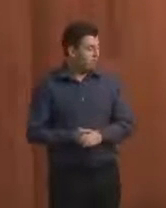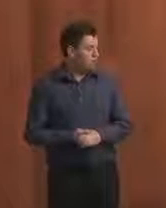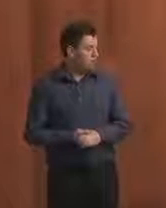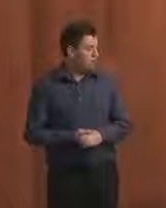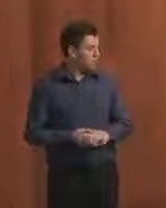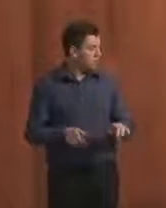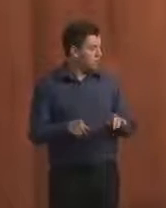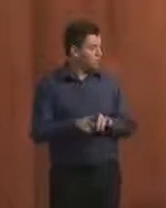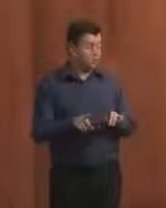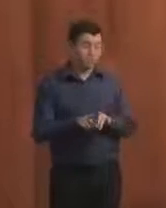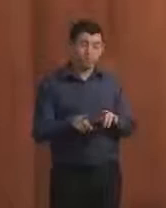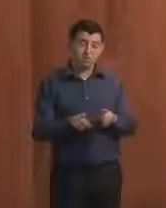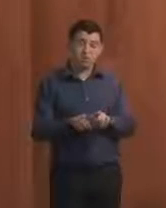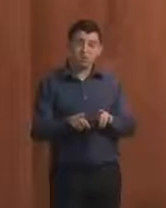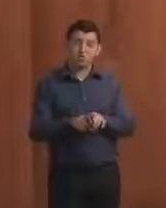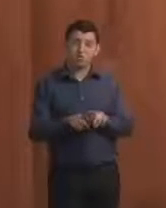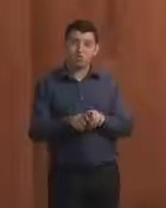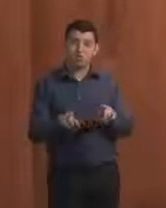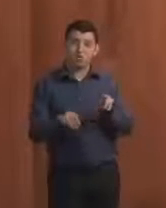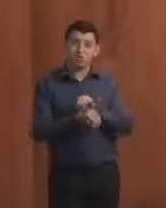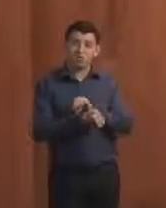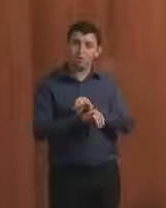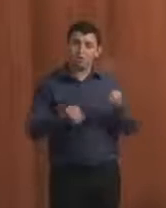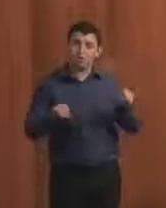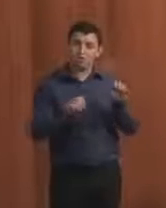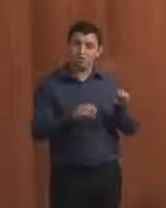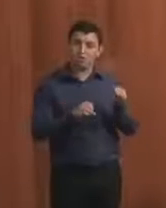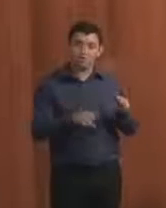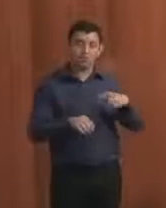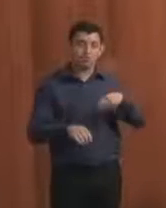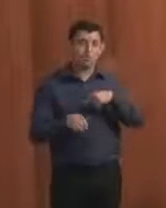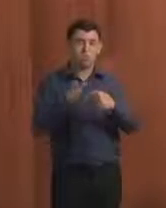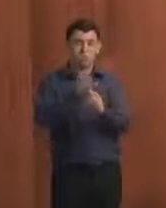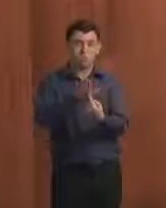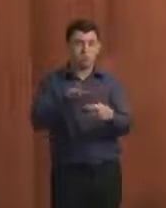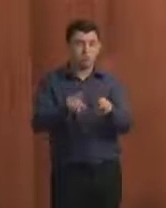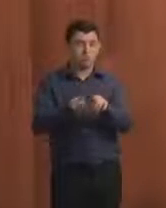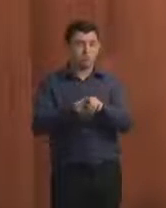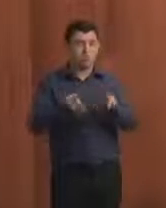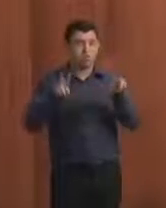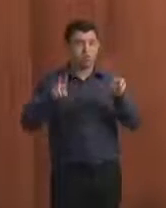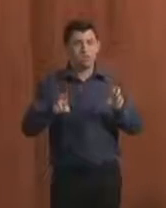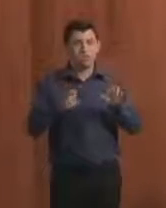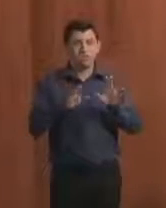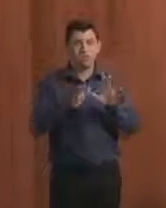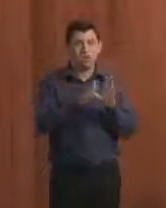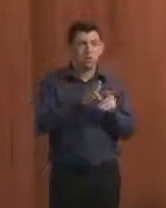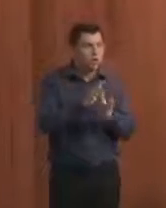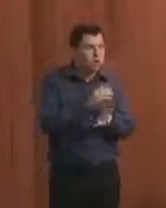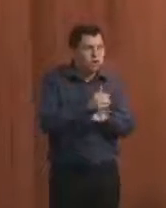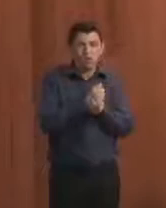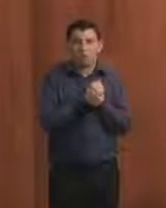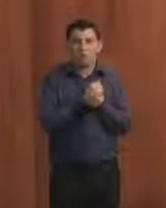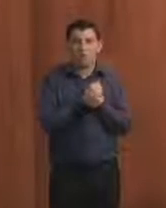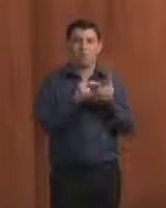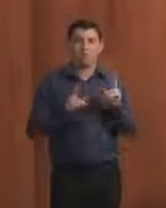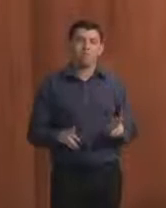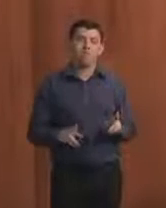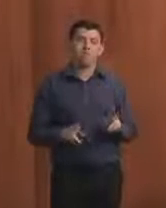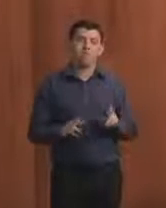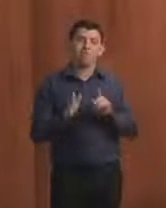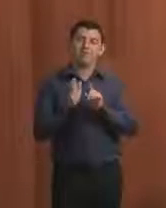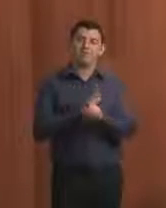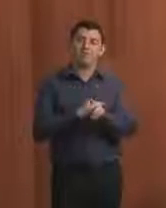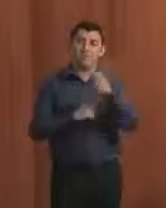Sobre as campanhas educativas, destacou também a questão da corrupção como uma questão cultural e de